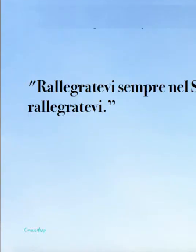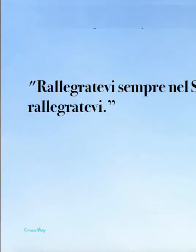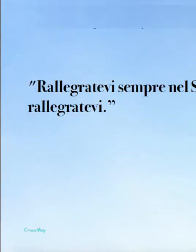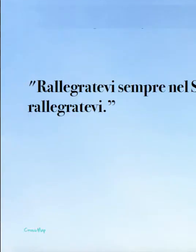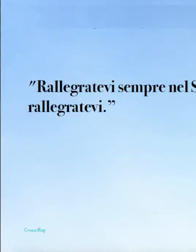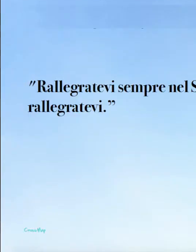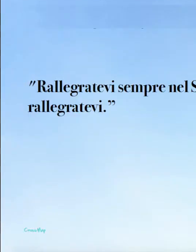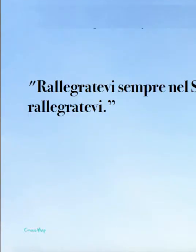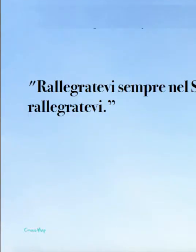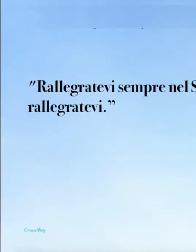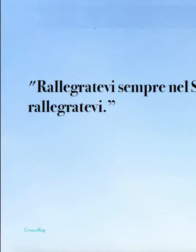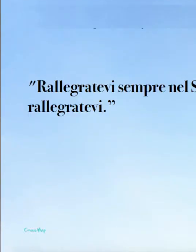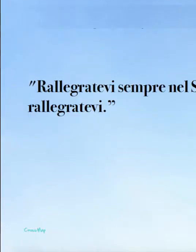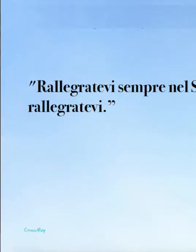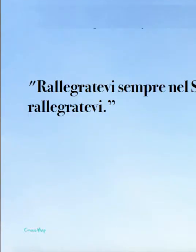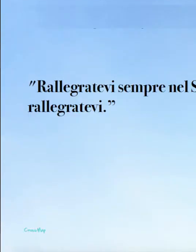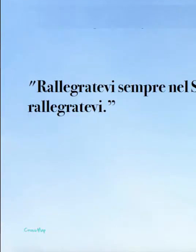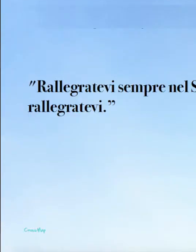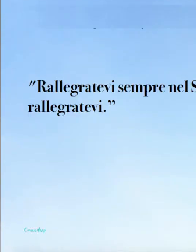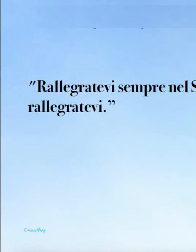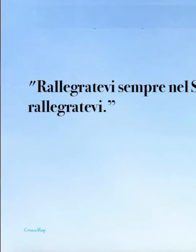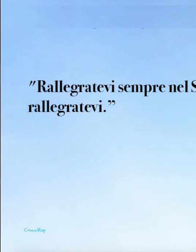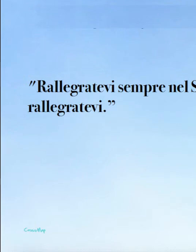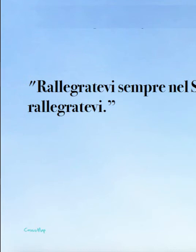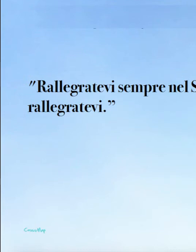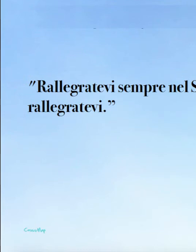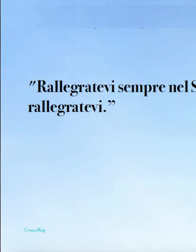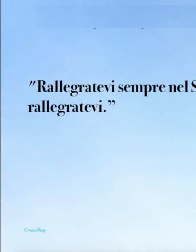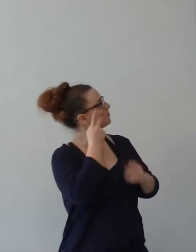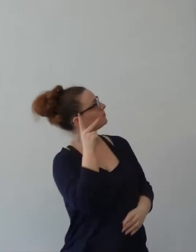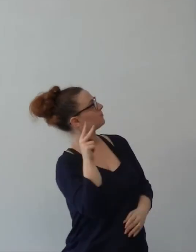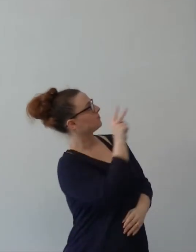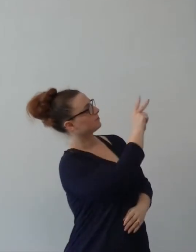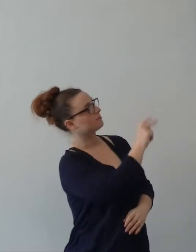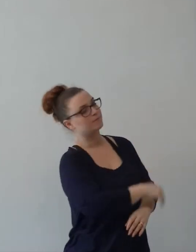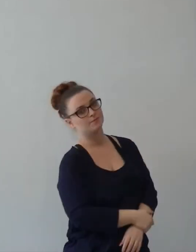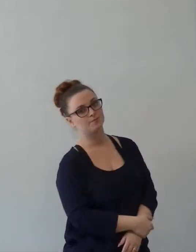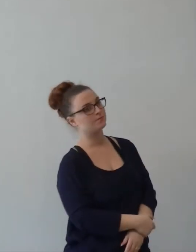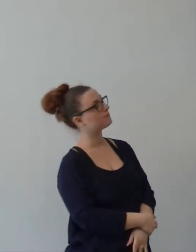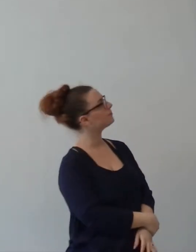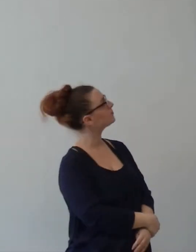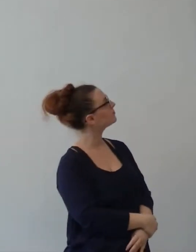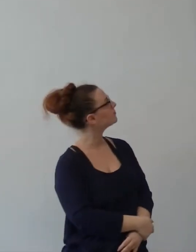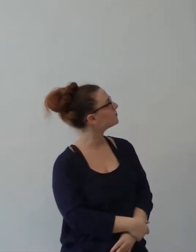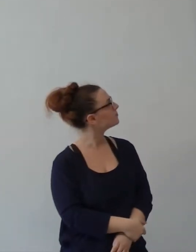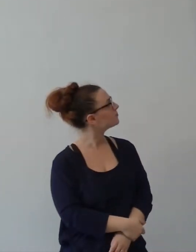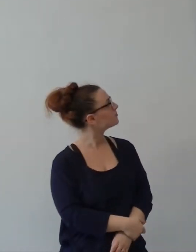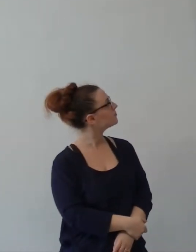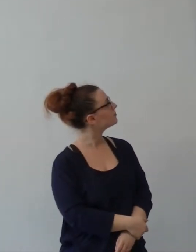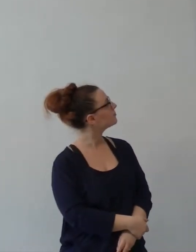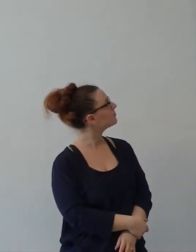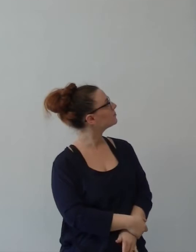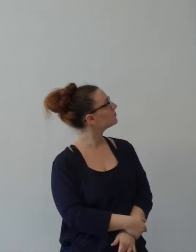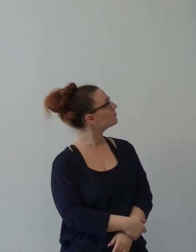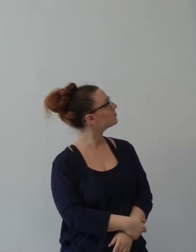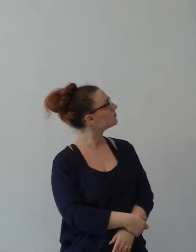Rallegratevi sempre nel sinistro, ripeto, rallegratevi, siate gioiosi. E non